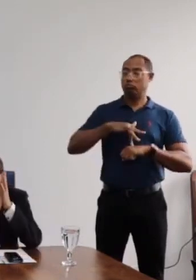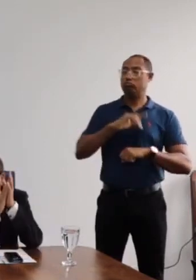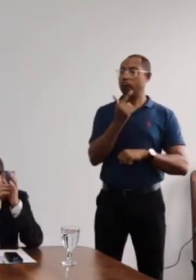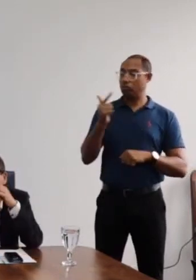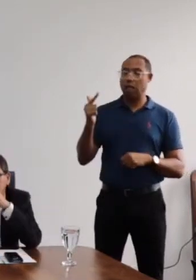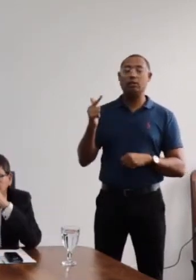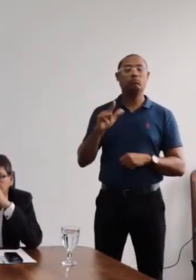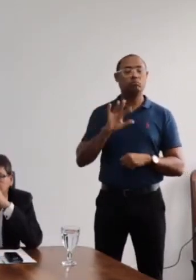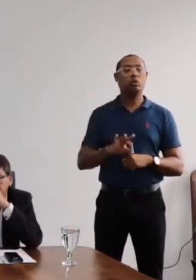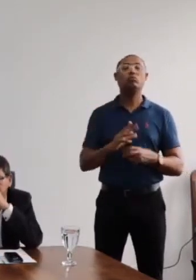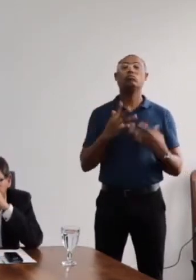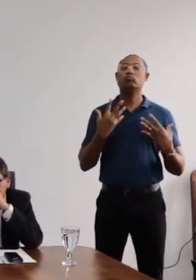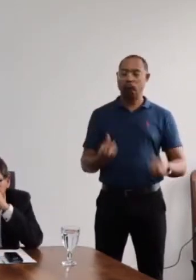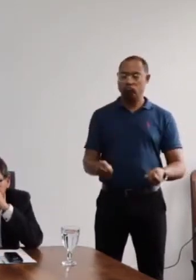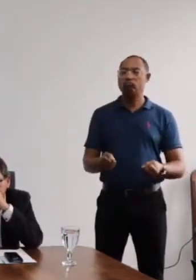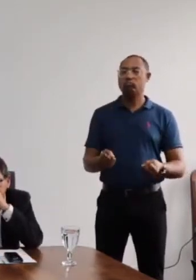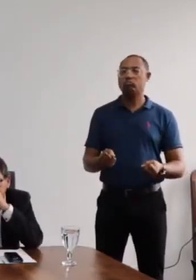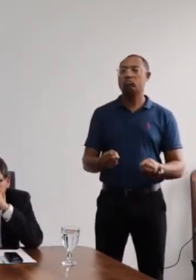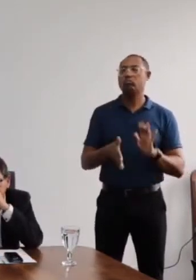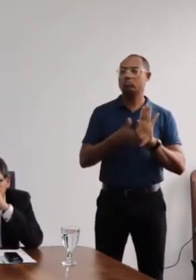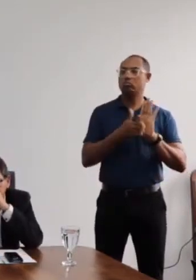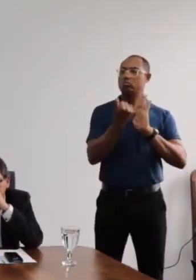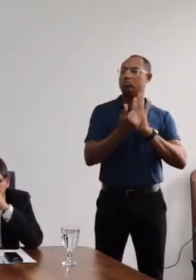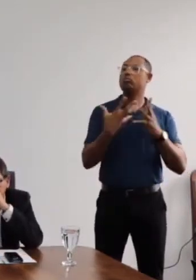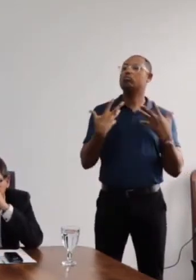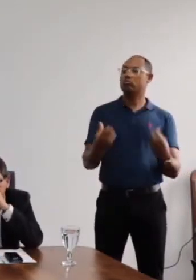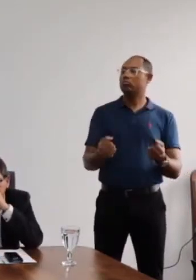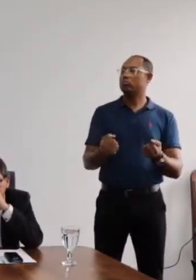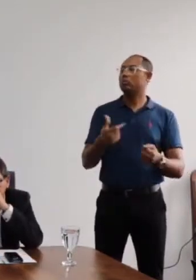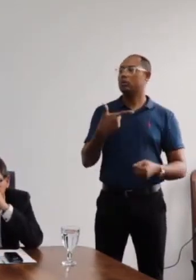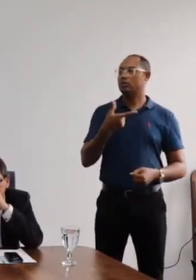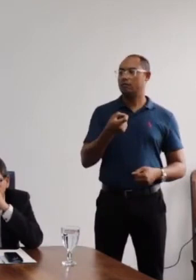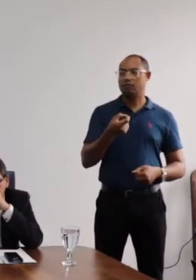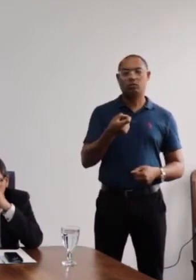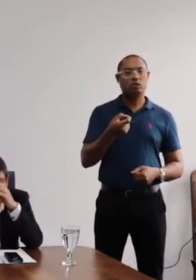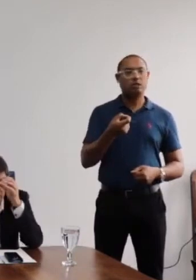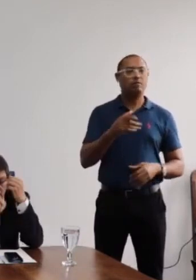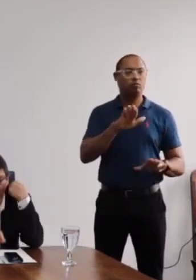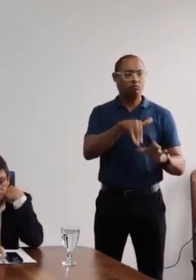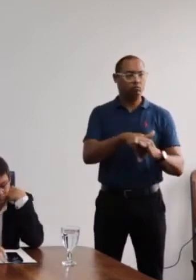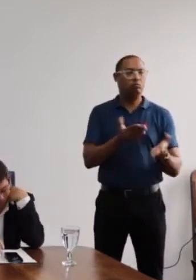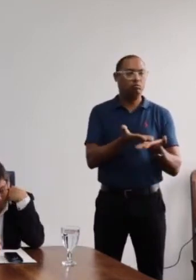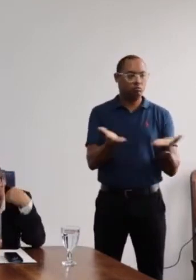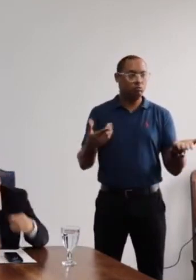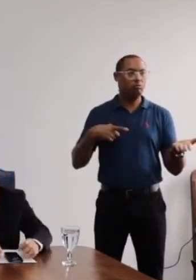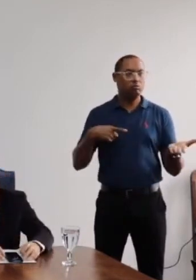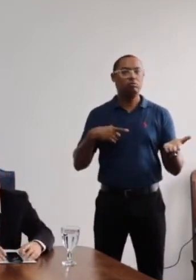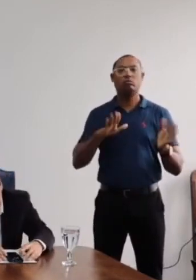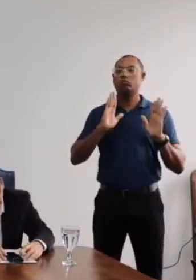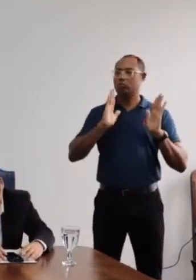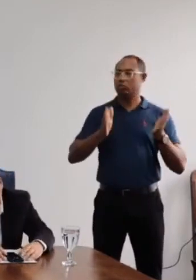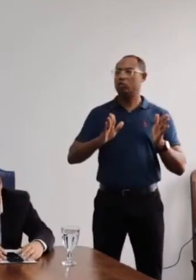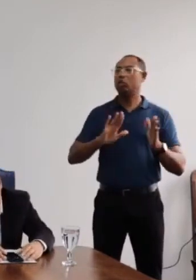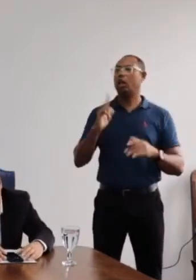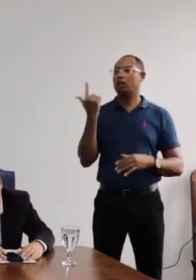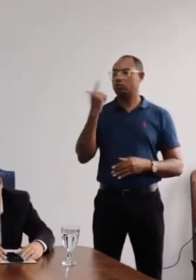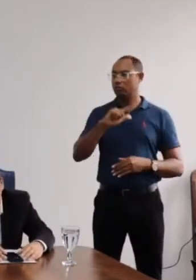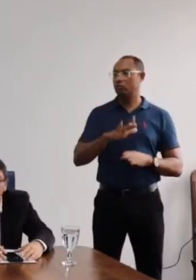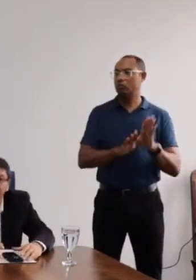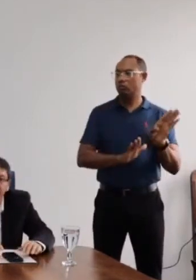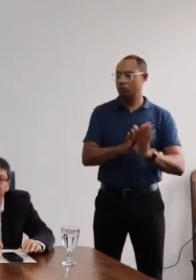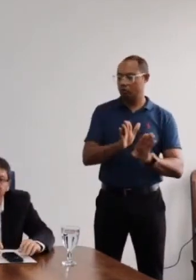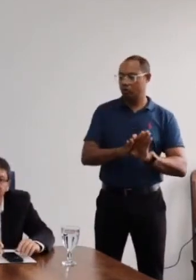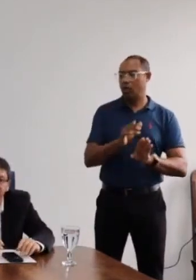temos nenhuma abstenção. Portanto, pauta aprovada com 20 votos, portanto, a unanimidade dos